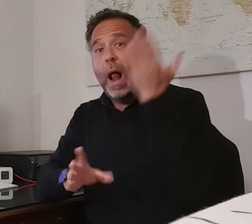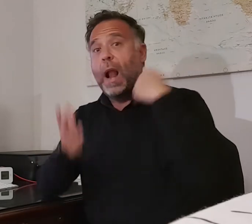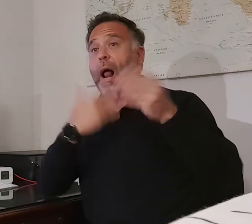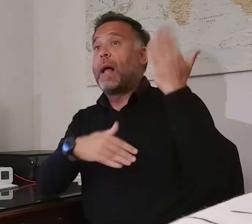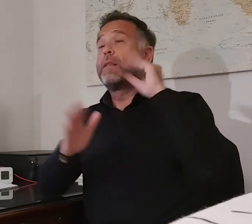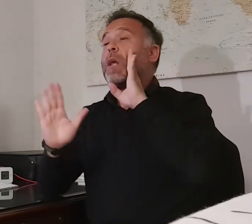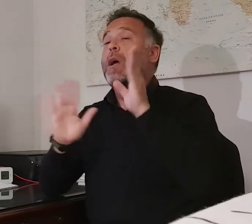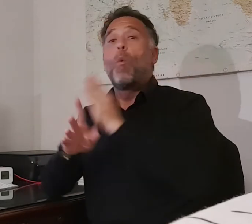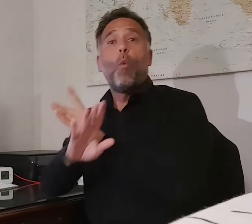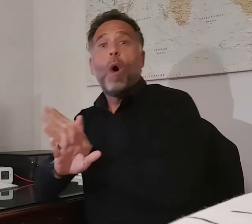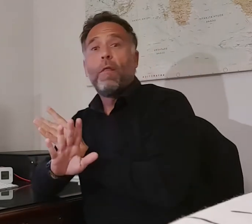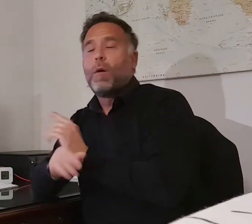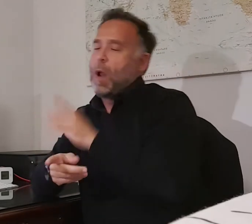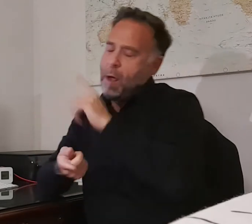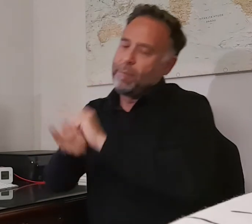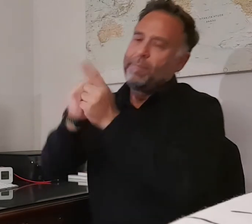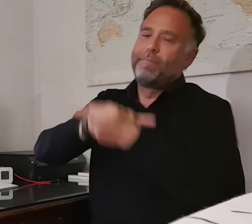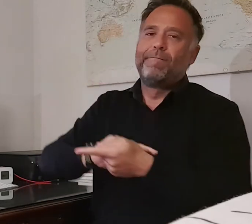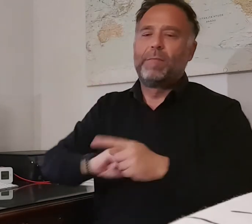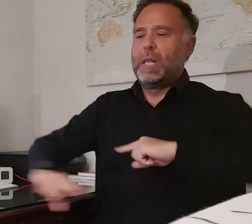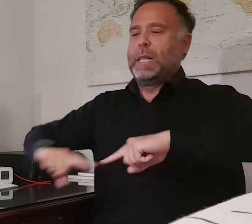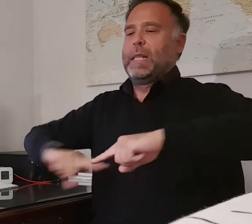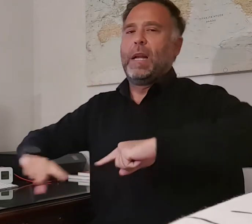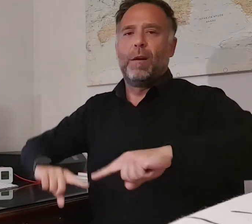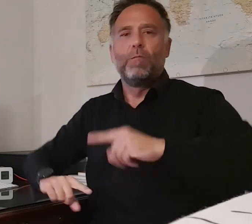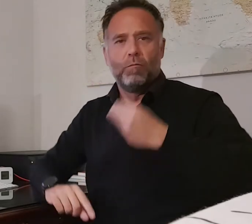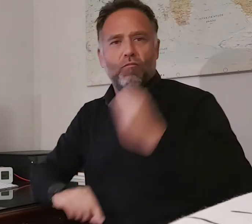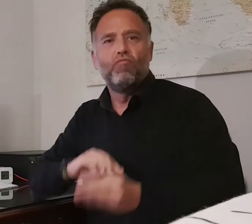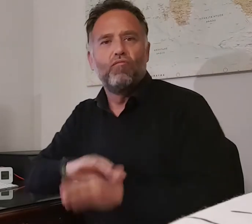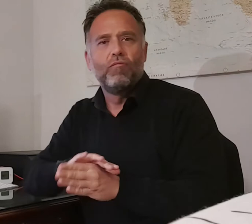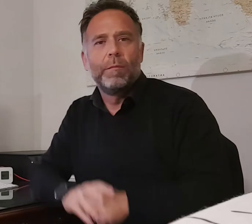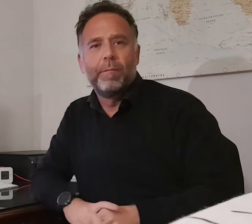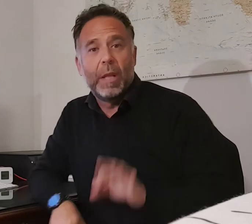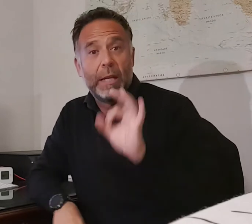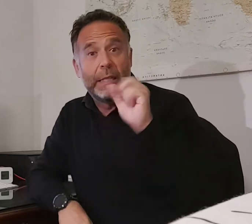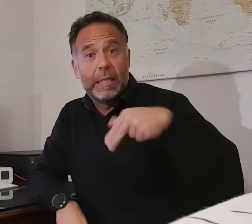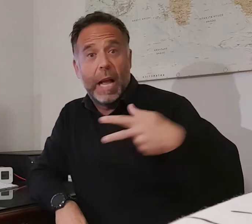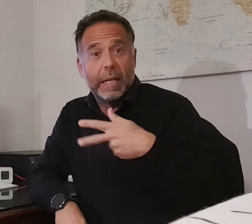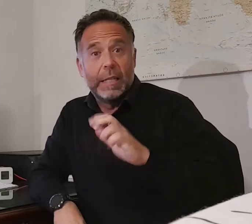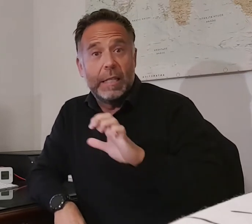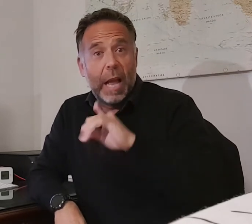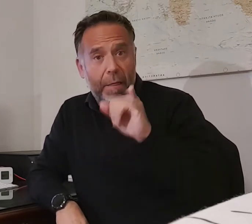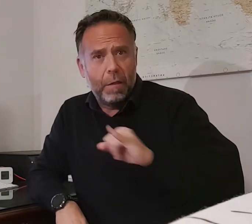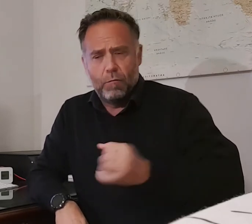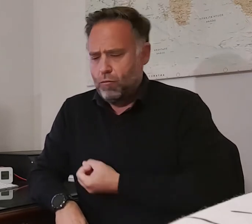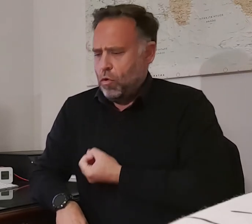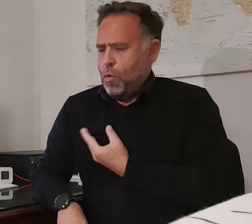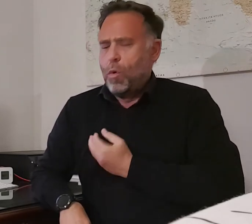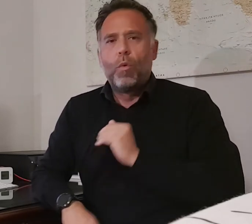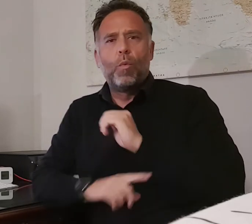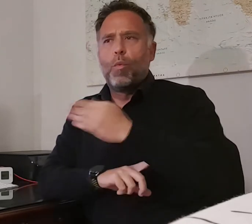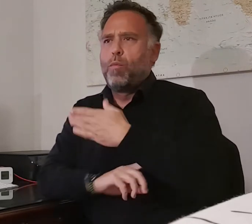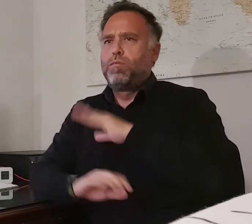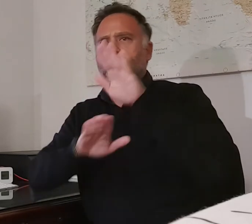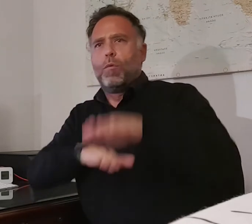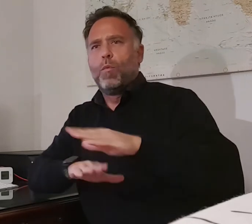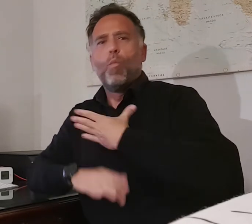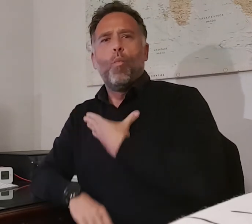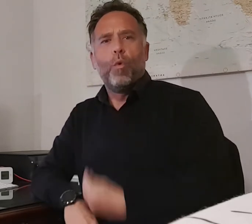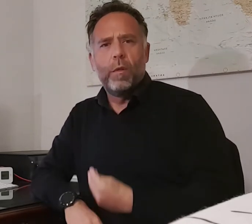transmitió como integrante del cuadro técnico. Sánchez Bernal, hombre de club, baluarte y emblema del baloncesto,